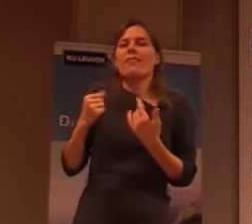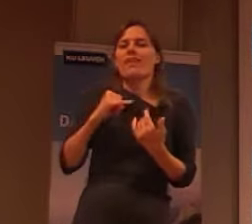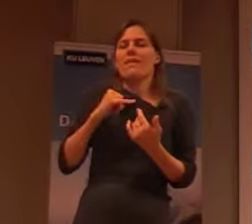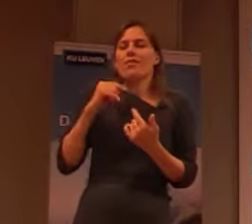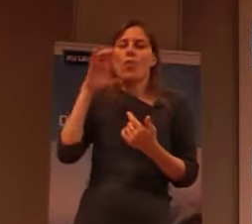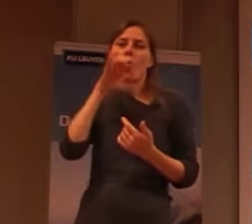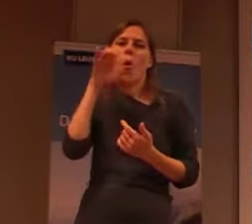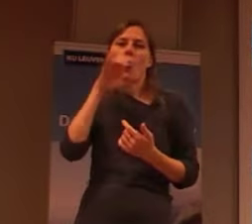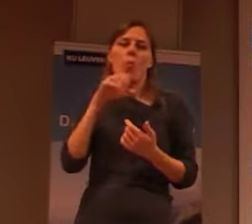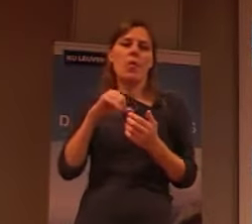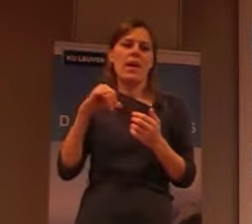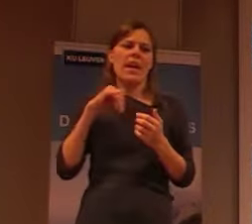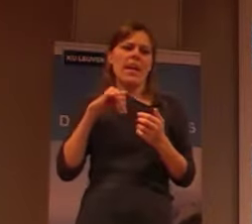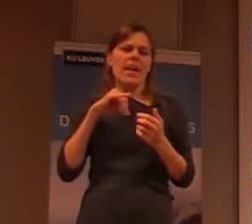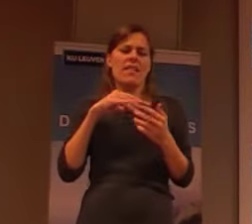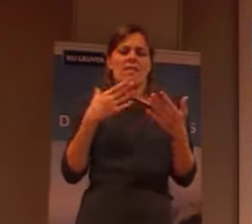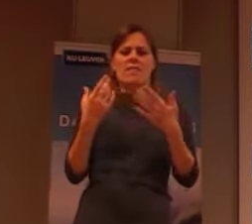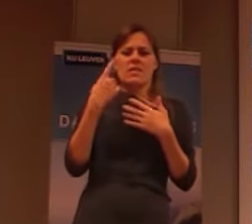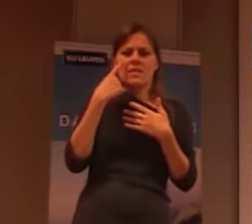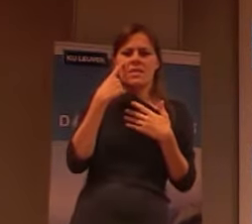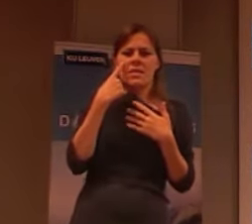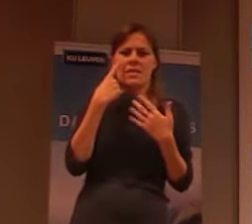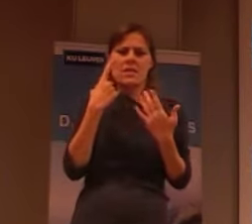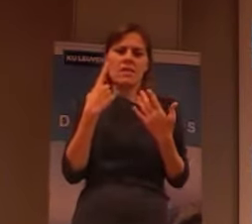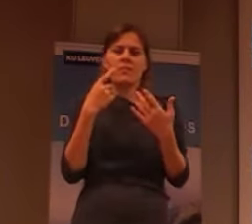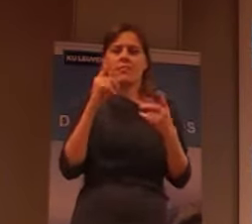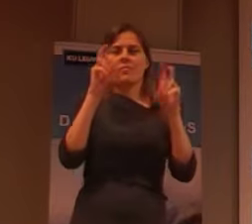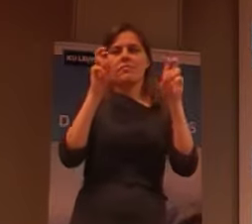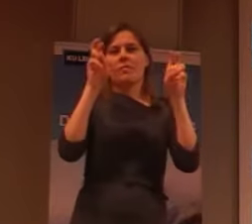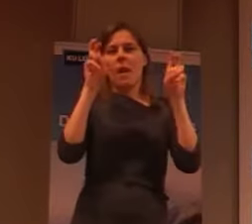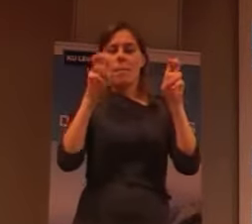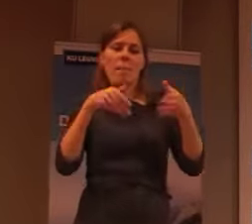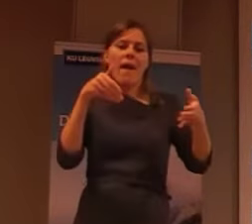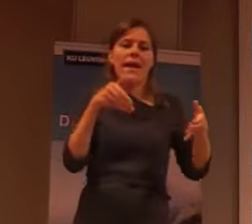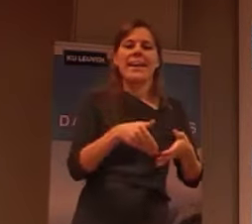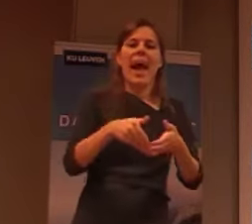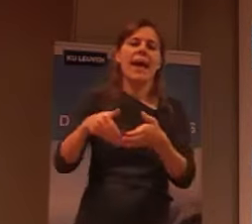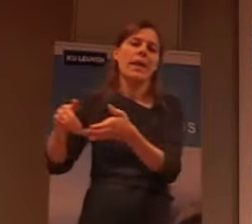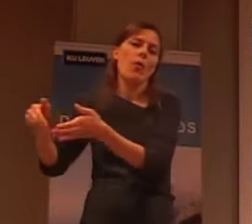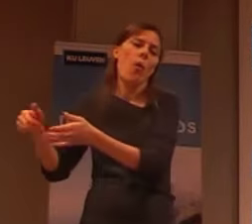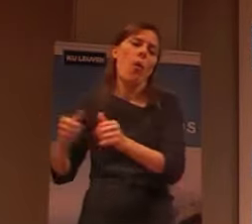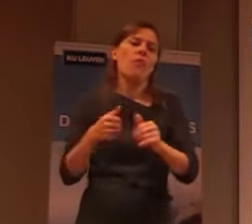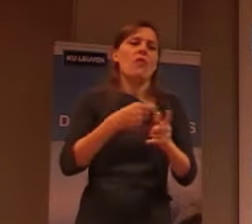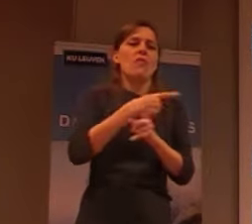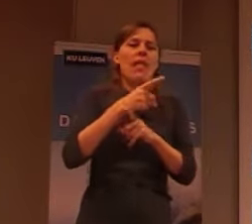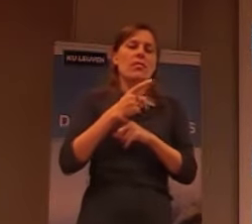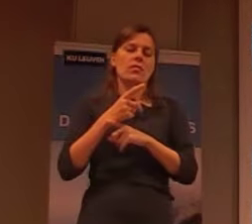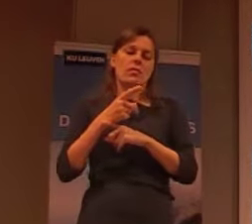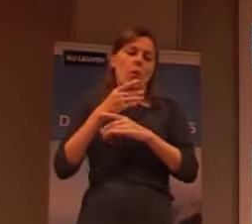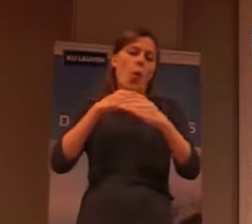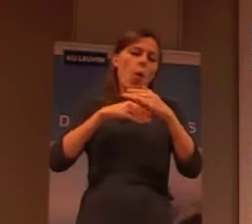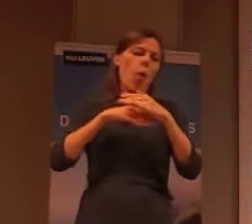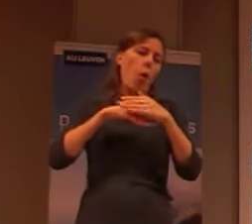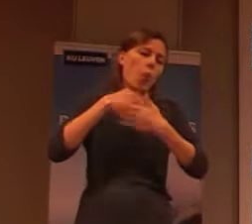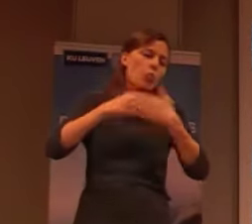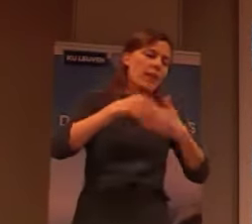gaat dat je een soort van kerk of van ontwikkelingssamenwerking tegenkomt. De Japanse samenwerking heeft hier,